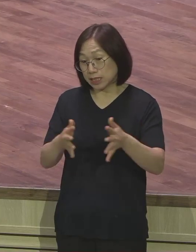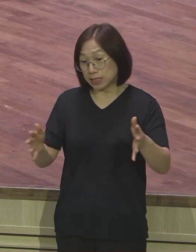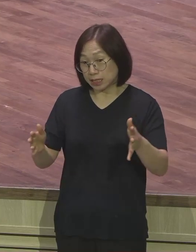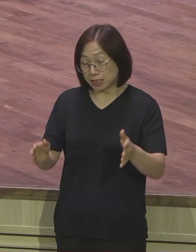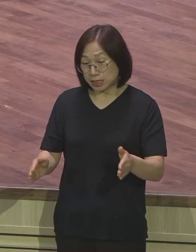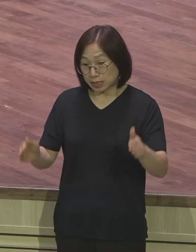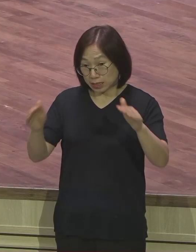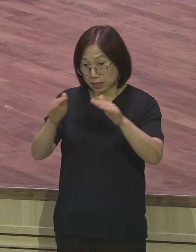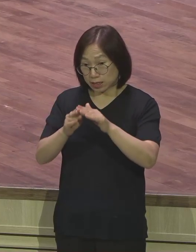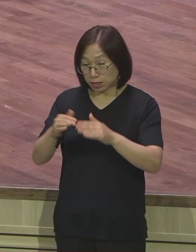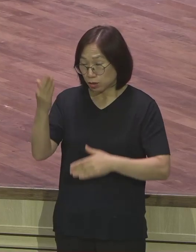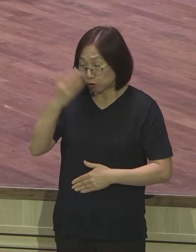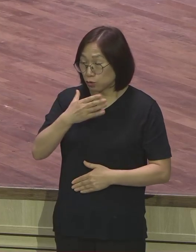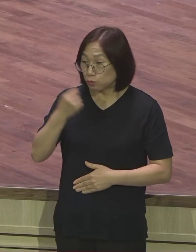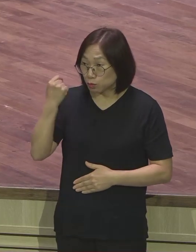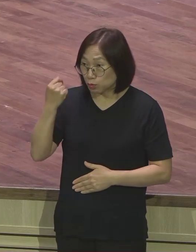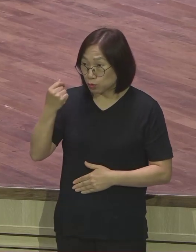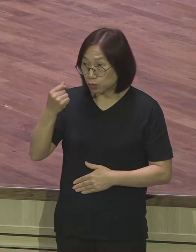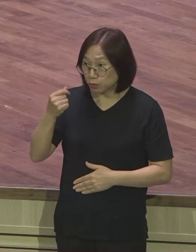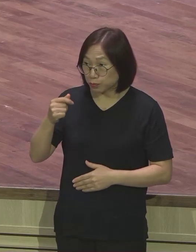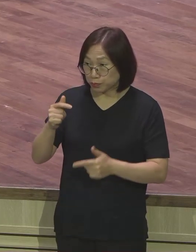그게 그런 간판이 간판이 있더라고요